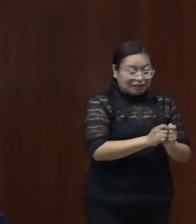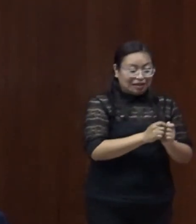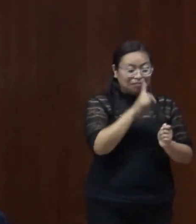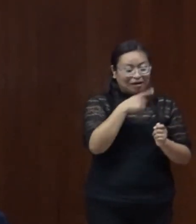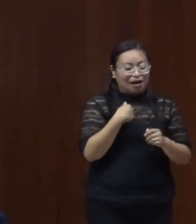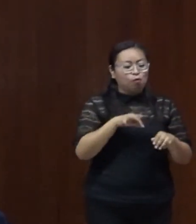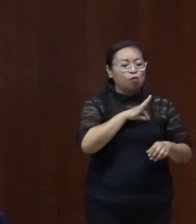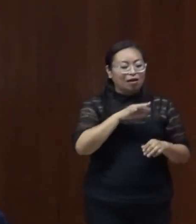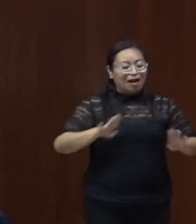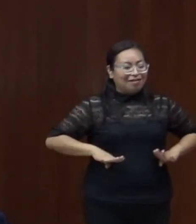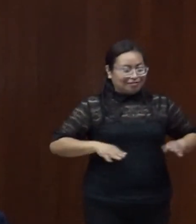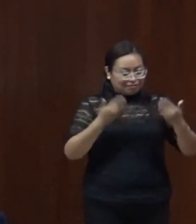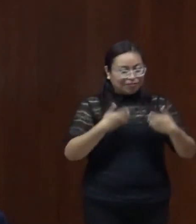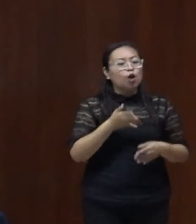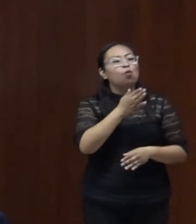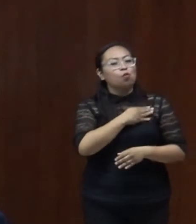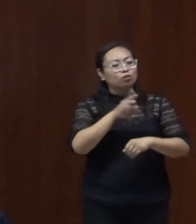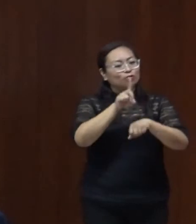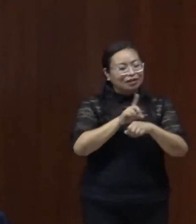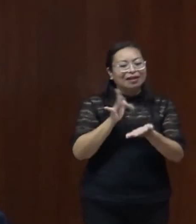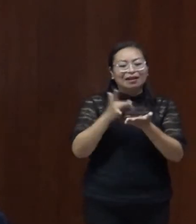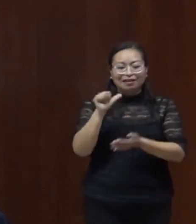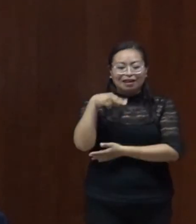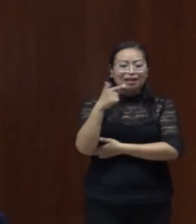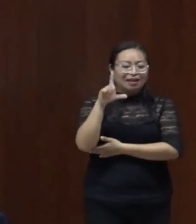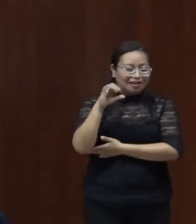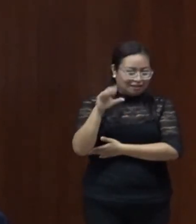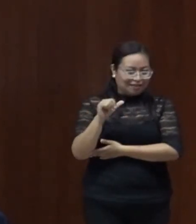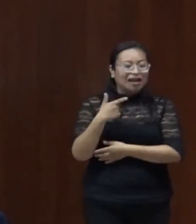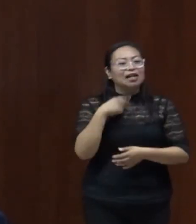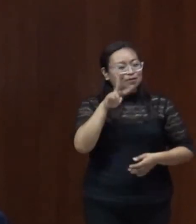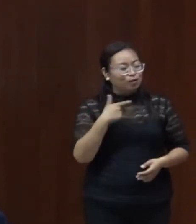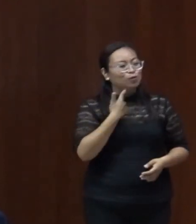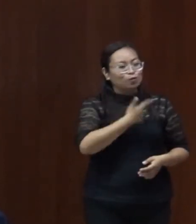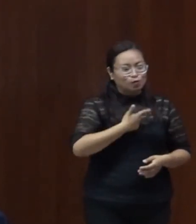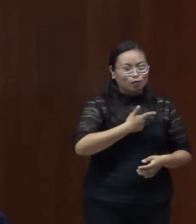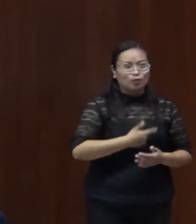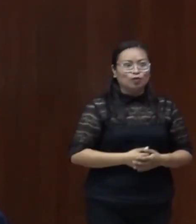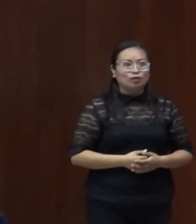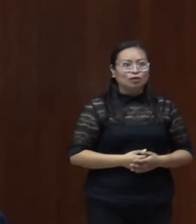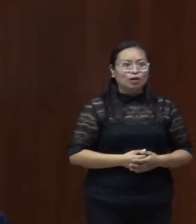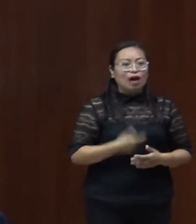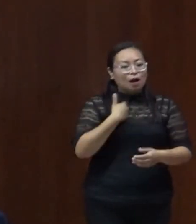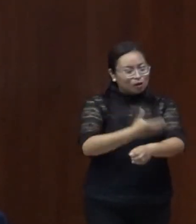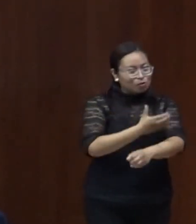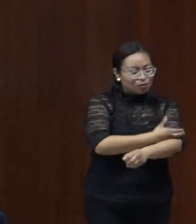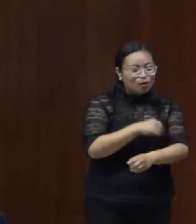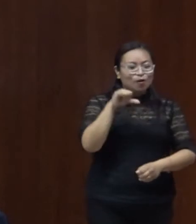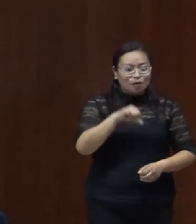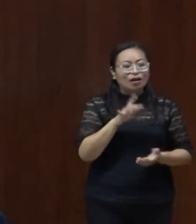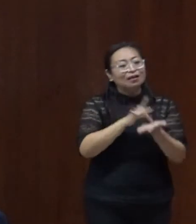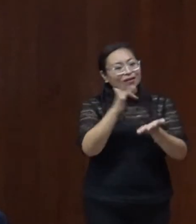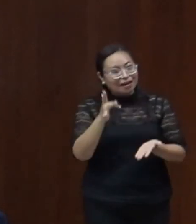Muchas gracias, Angélica. Buenos días a todas, a todos. Es un gusto estar con ustedes. Gracias